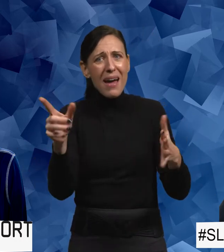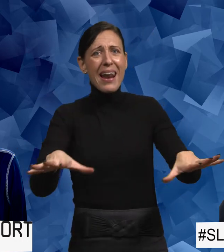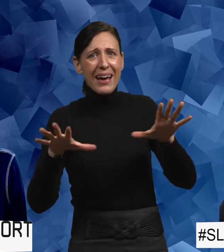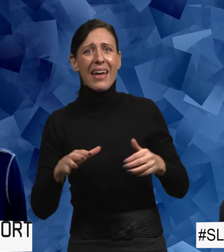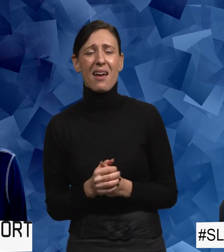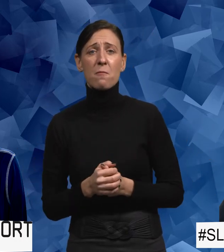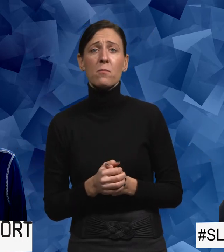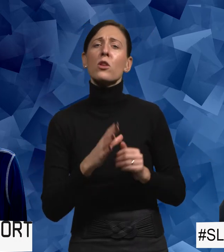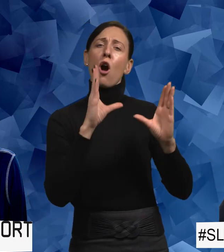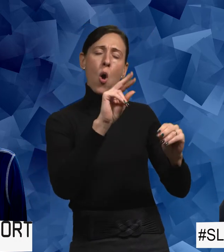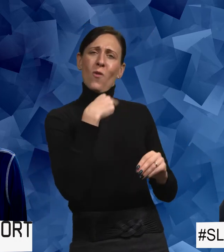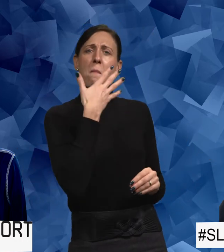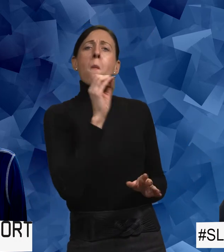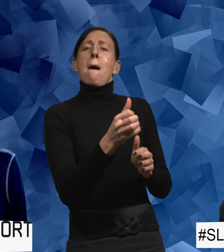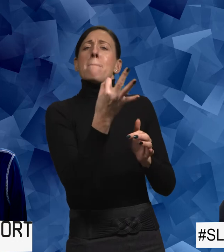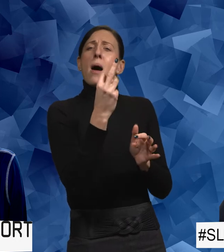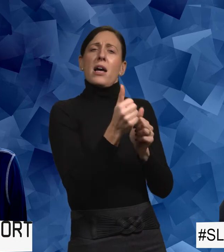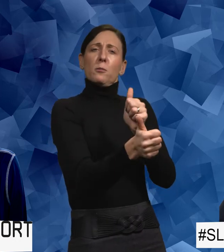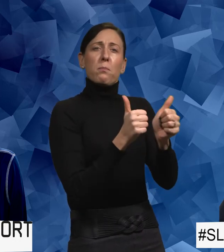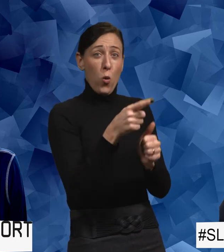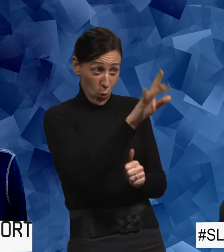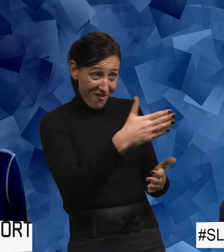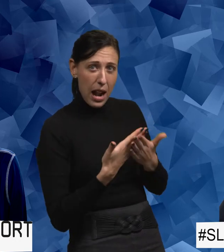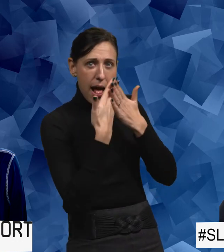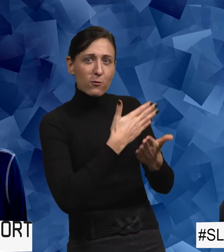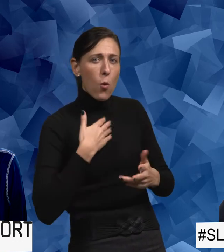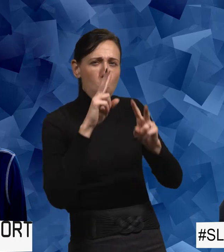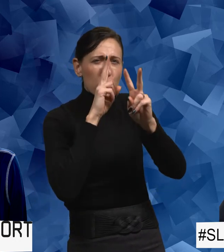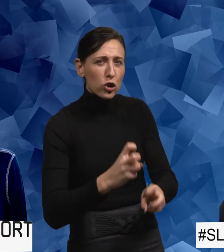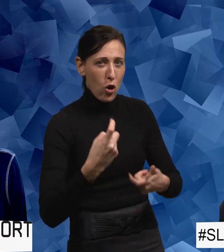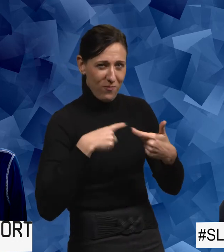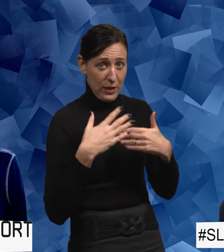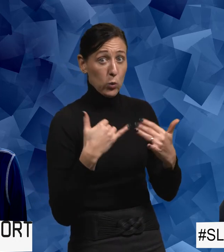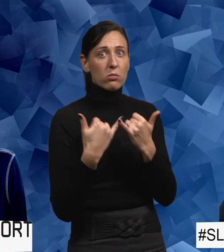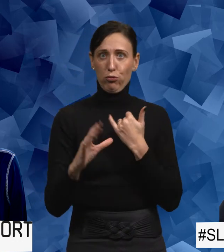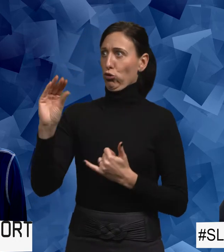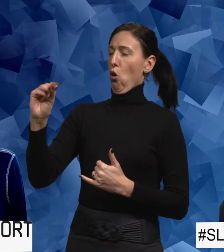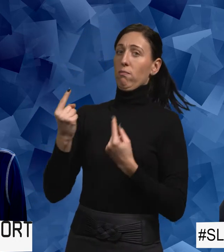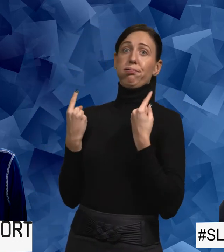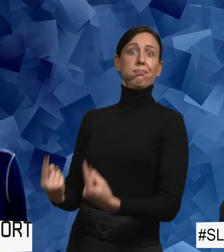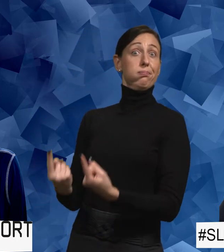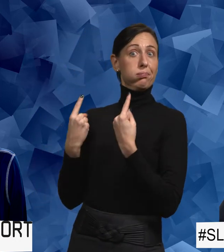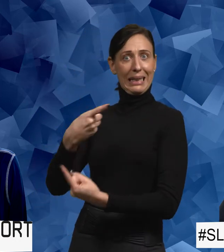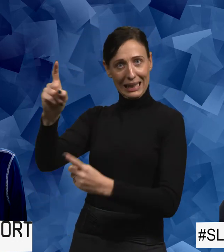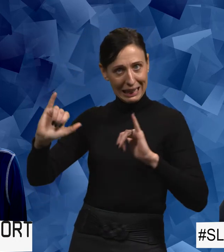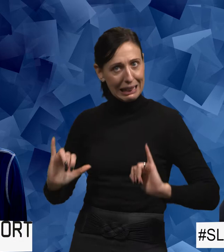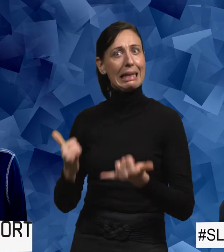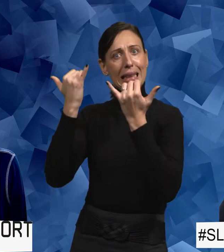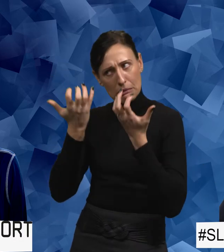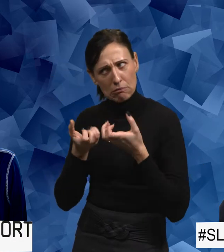Ja, nu när vi pratar om parasporten. Du har ju läst vår undersökning som vi gjorde. Ja, jätteimponerad av att ni var så tidiga